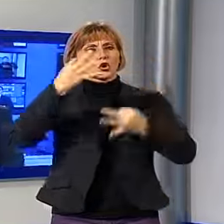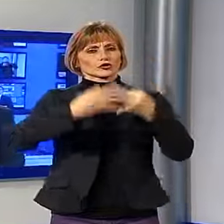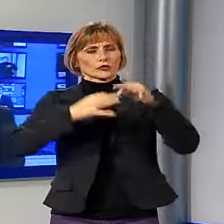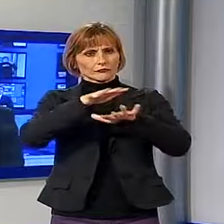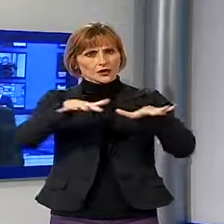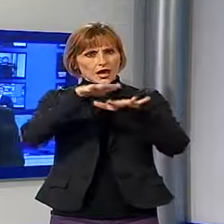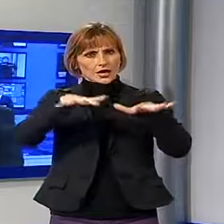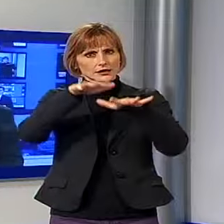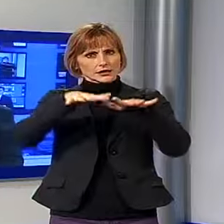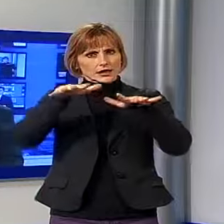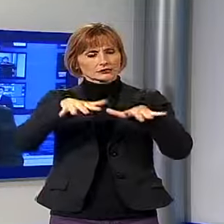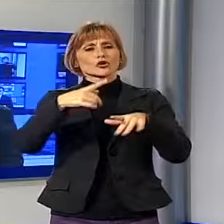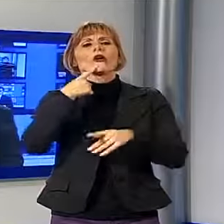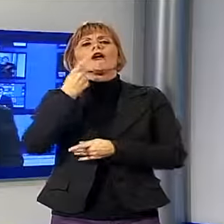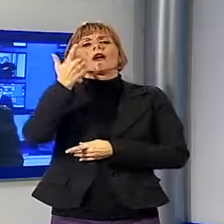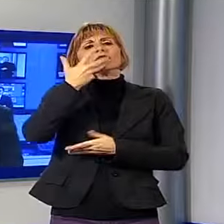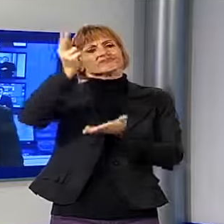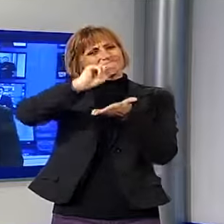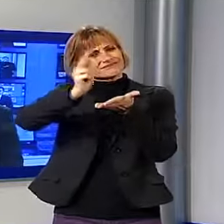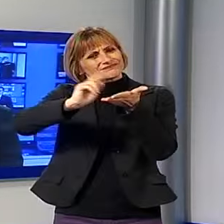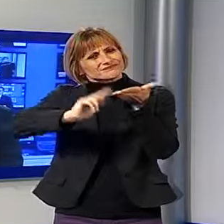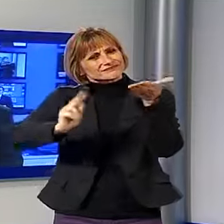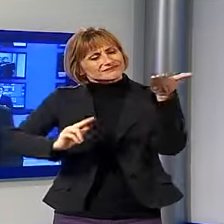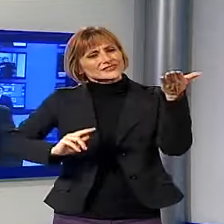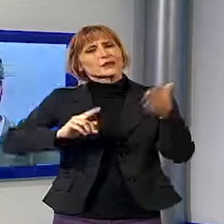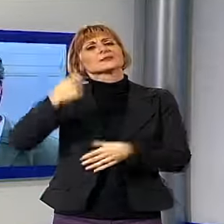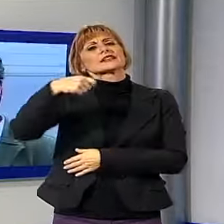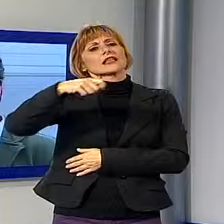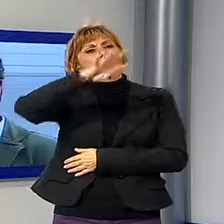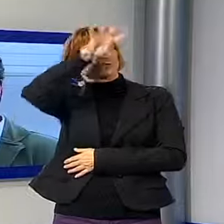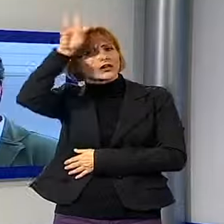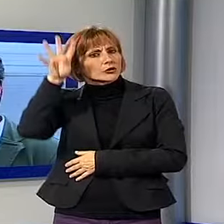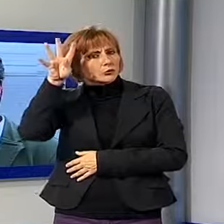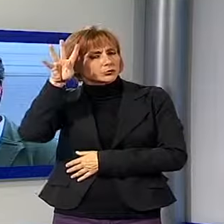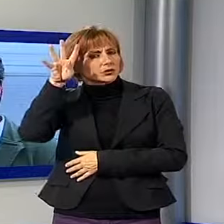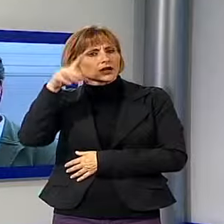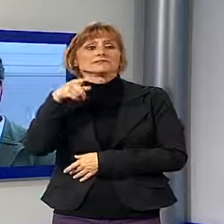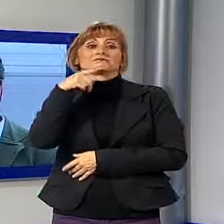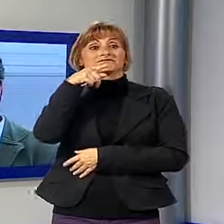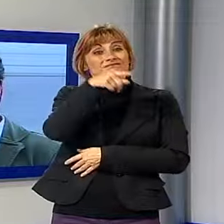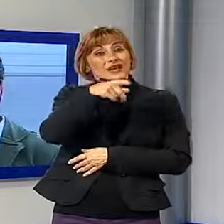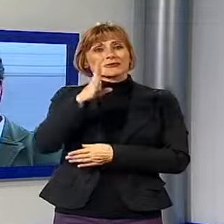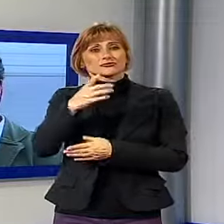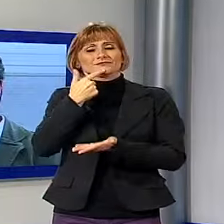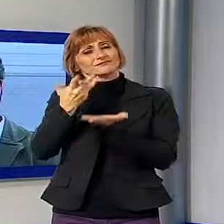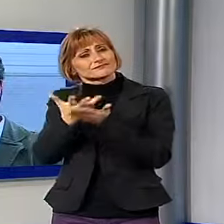lettera a Giorgio Napolitano, signor Presidente della Repubblica, mi trovo a scrivere a lei perché sono a dir poco